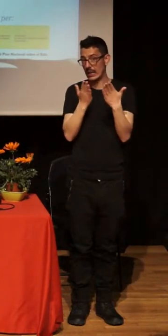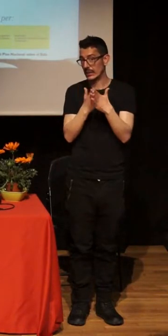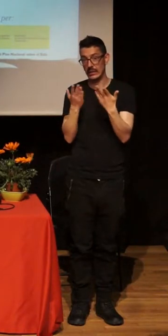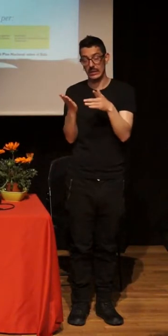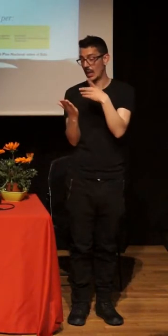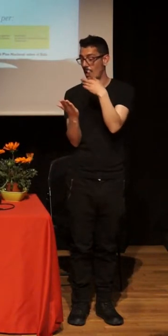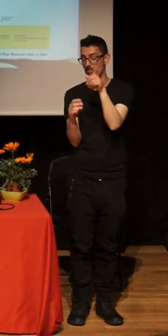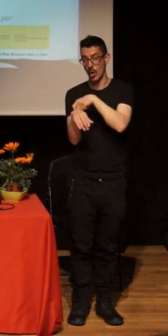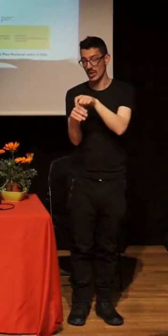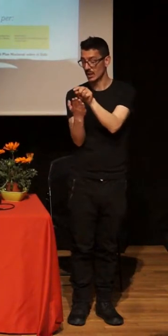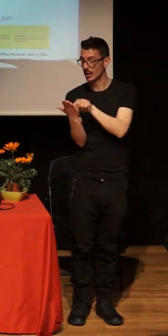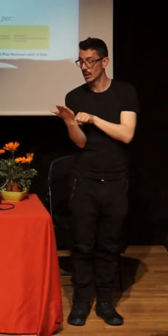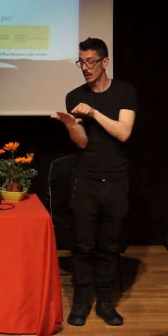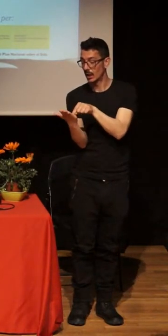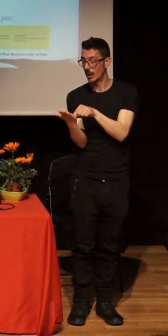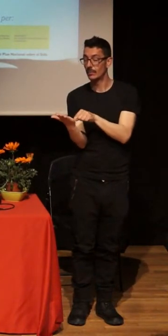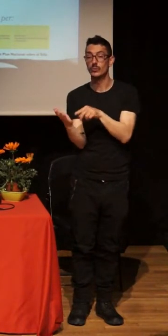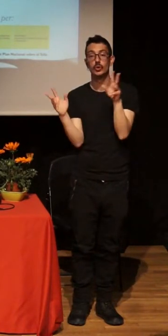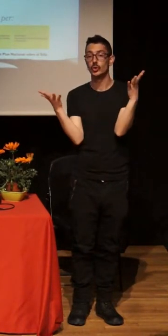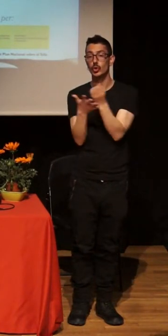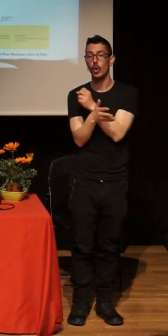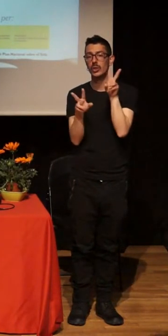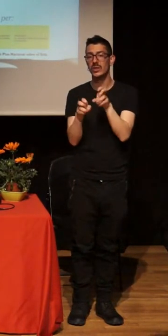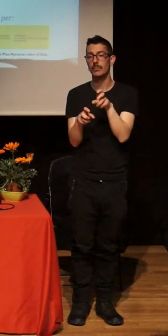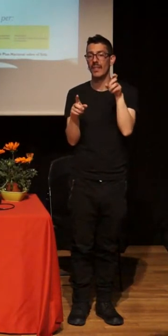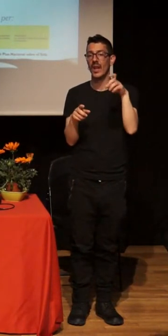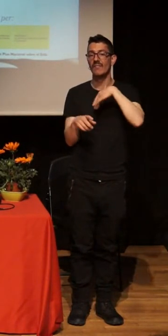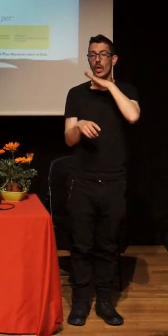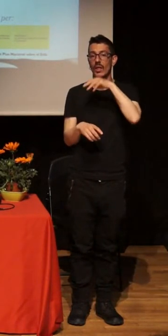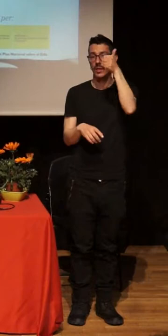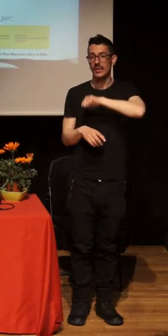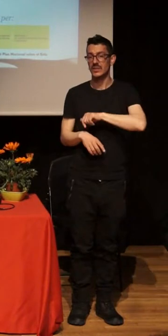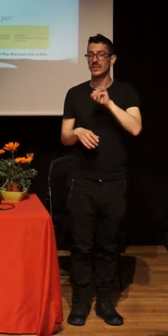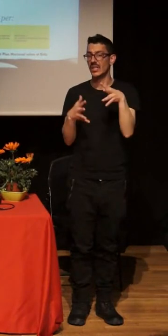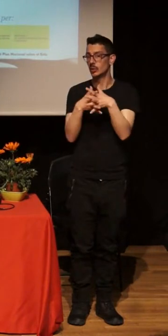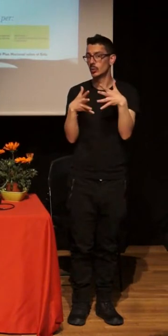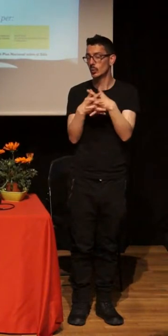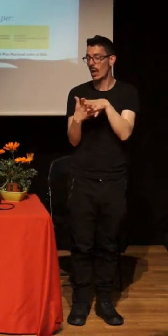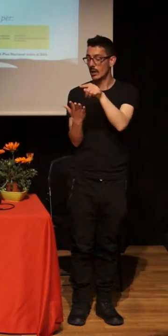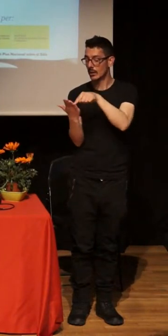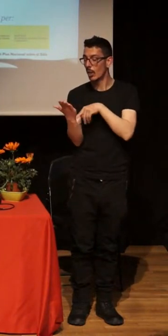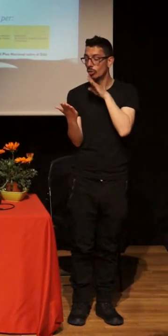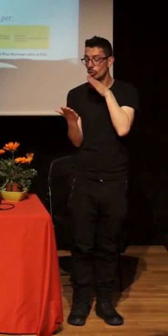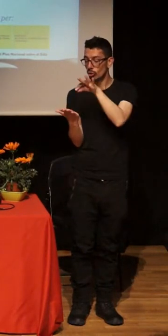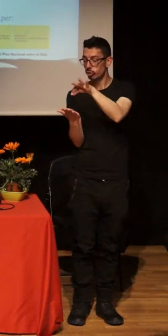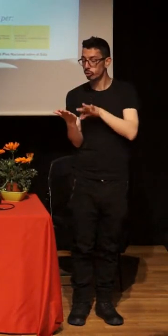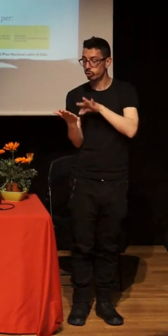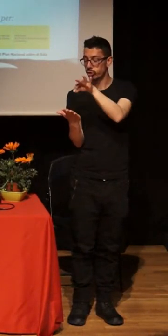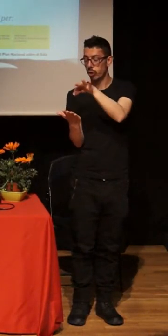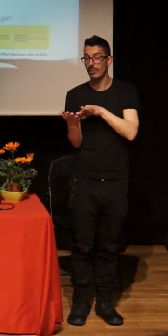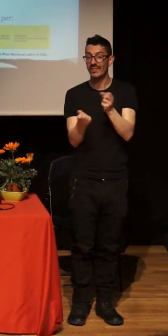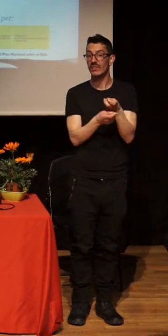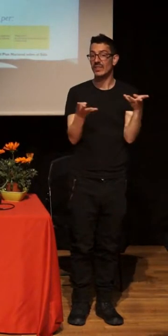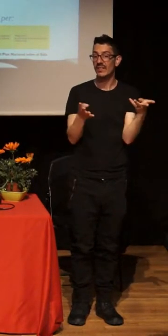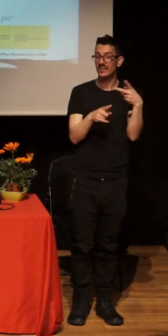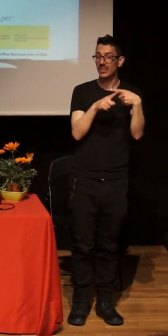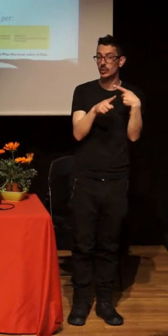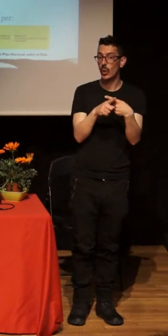todo el tema de la violencia machista y estructural, todo el tema de la diversidad sexual, donde ubicamos estos